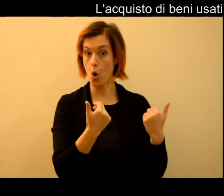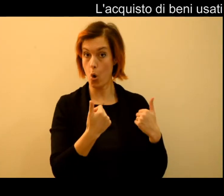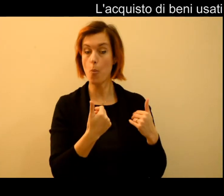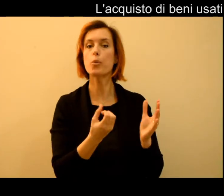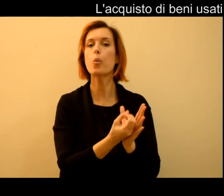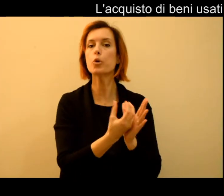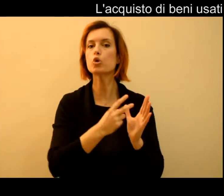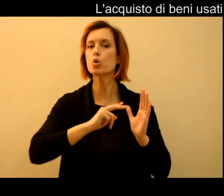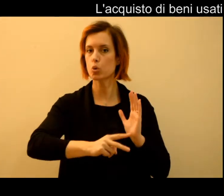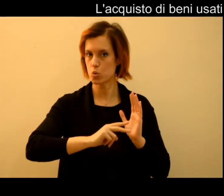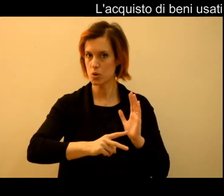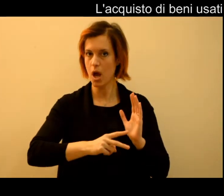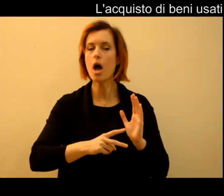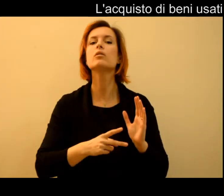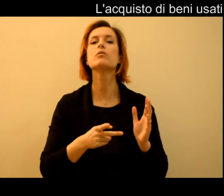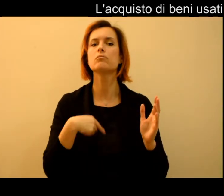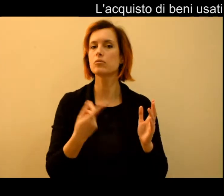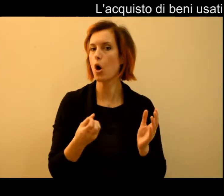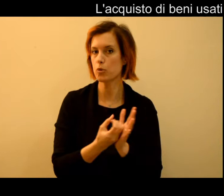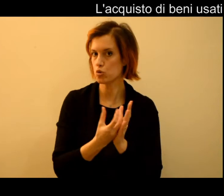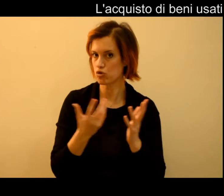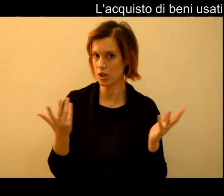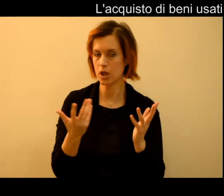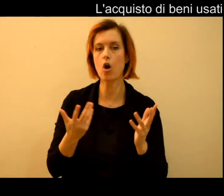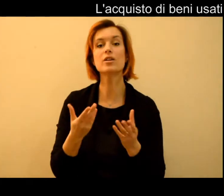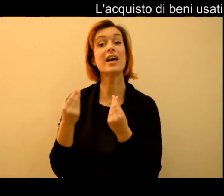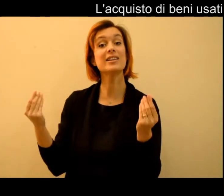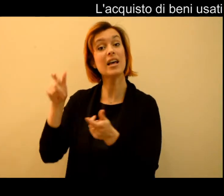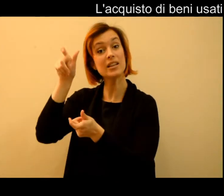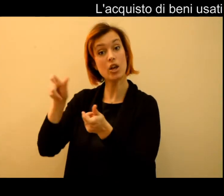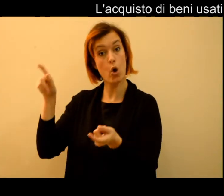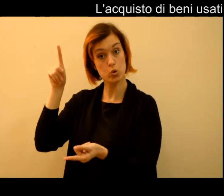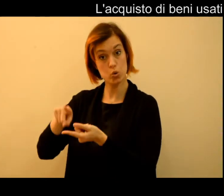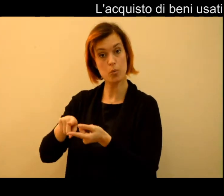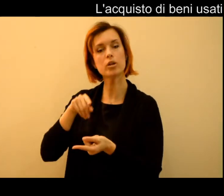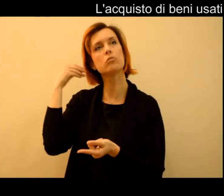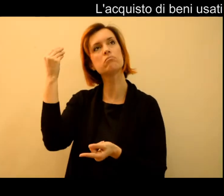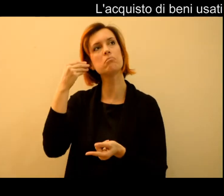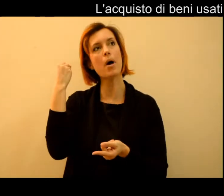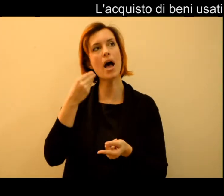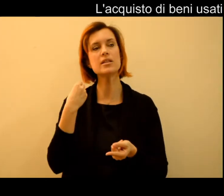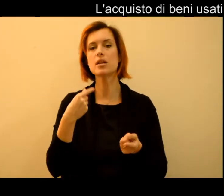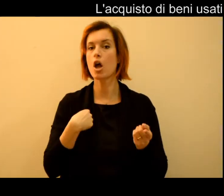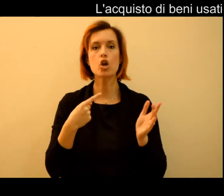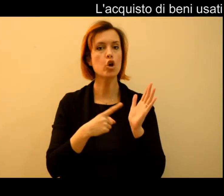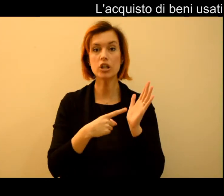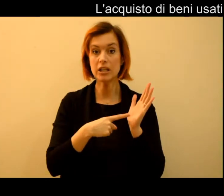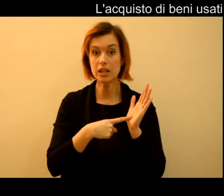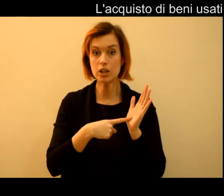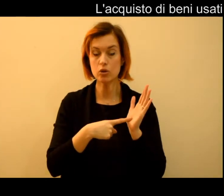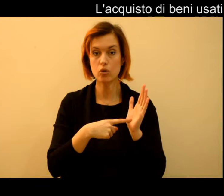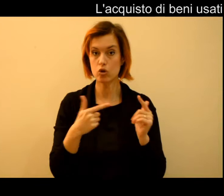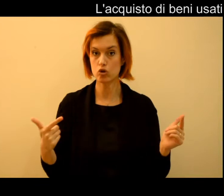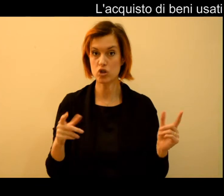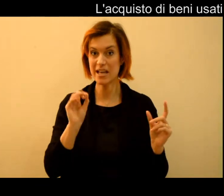Molti consumatori infatti credono che quando si acquista un bene usato non si abbia alcun diritto nei confronti del venditore.